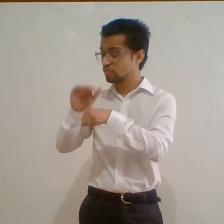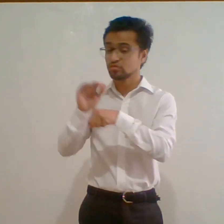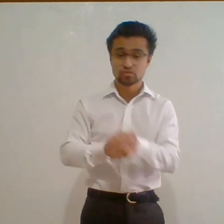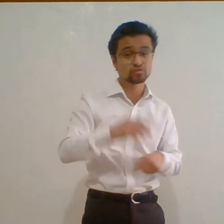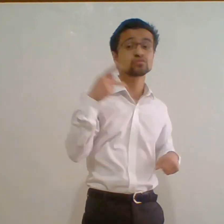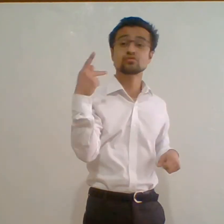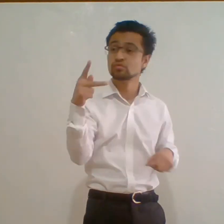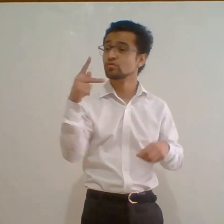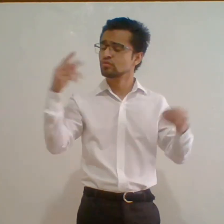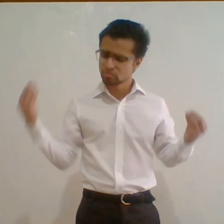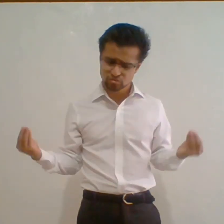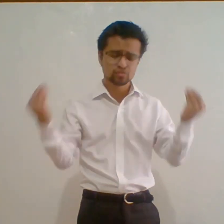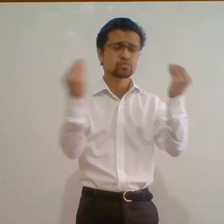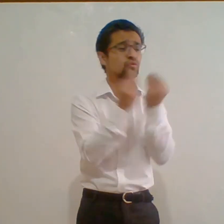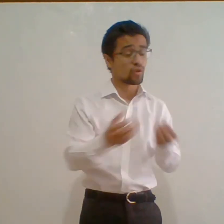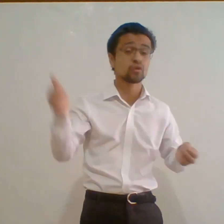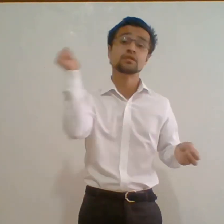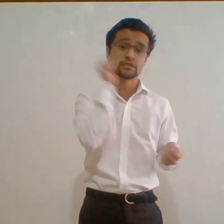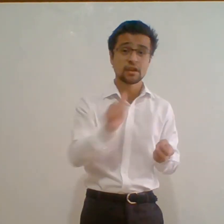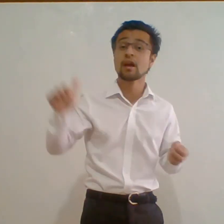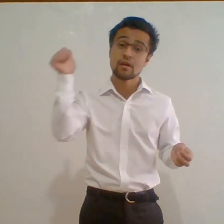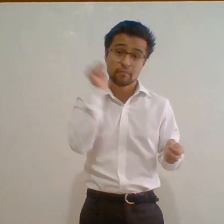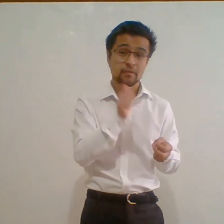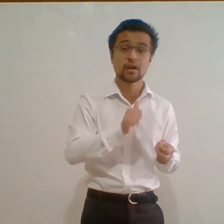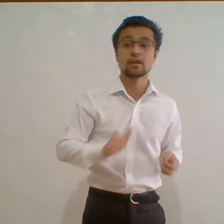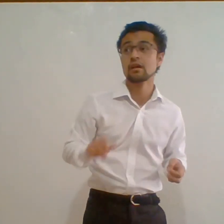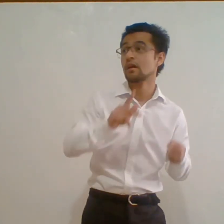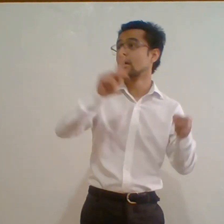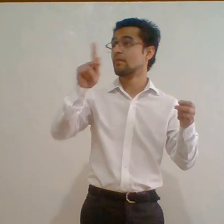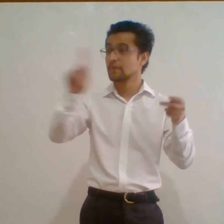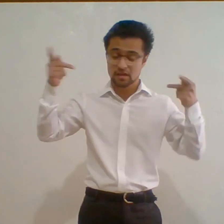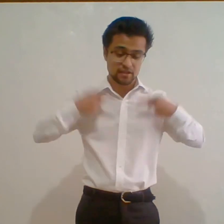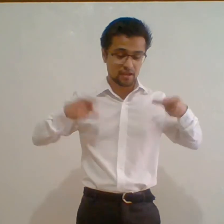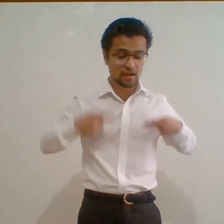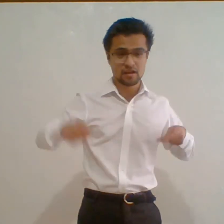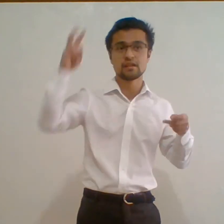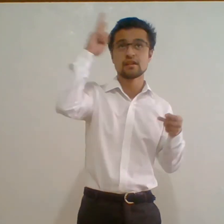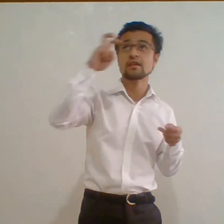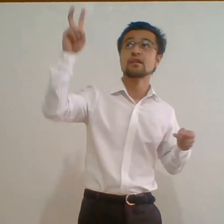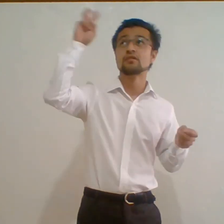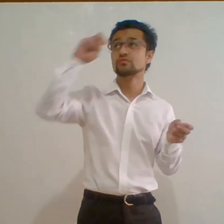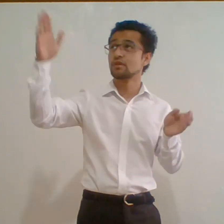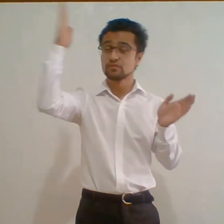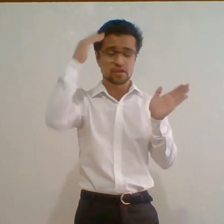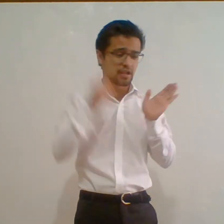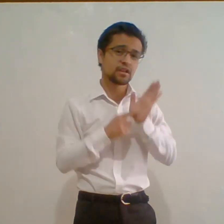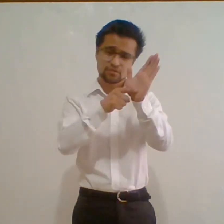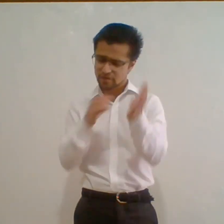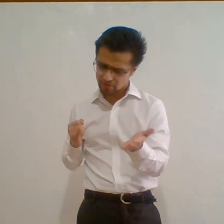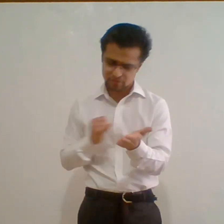ejército de amigos que le quieren de verdad Capitán general de los sueños de aquellos que no se